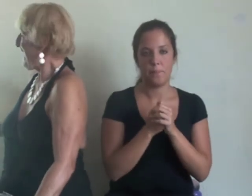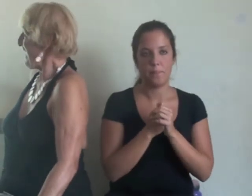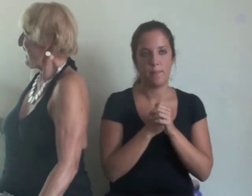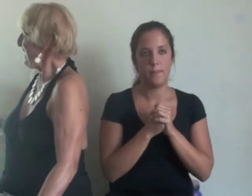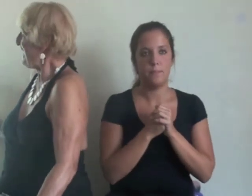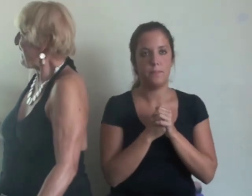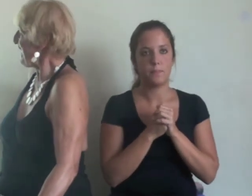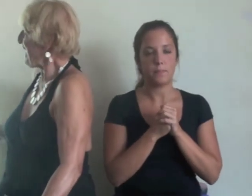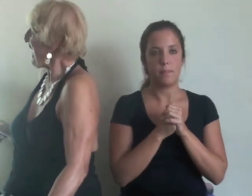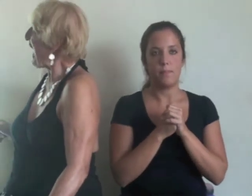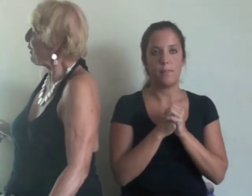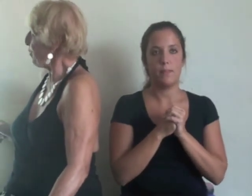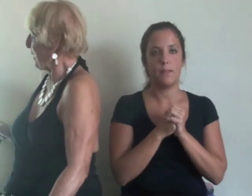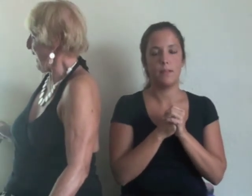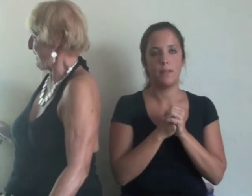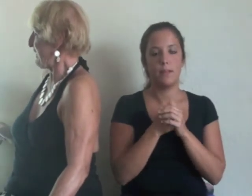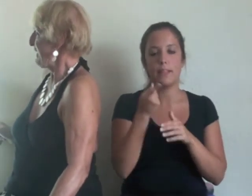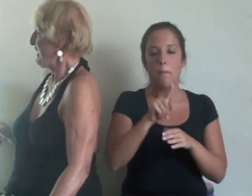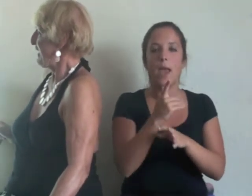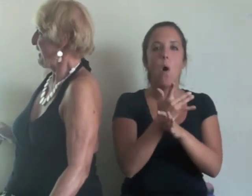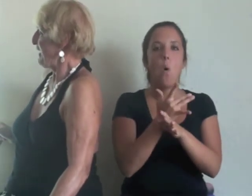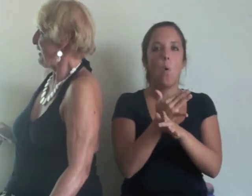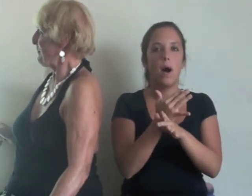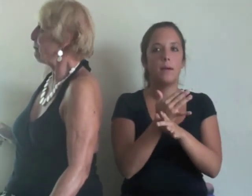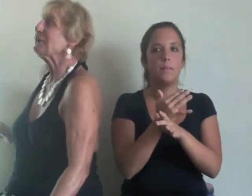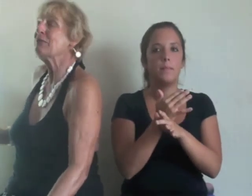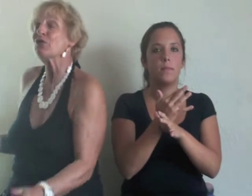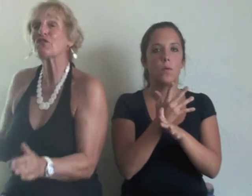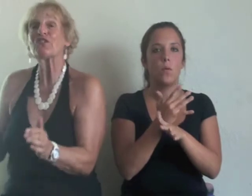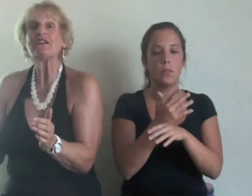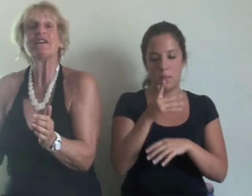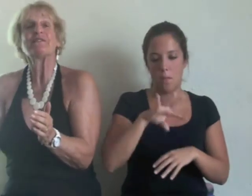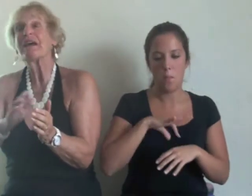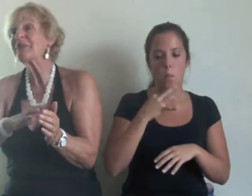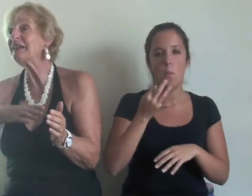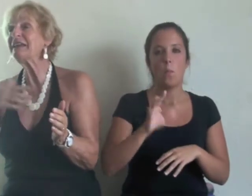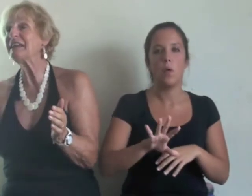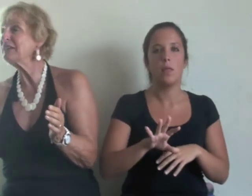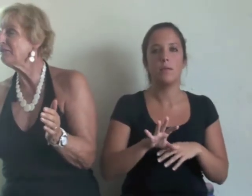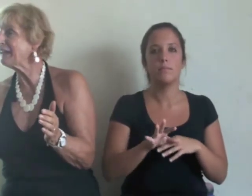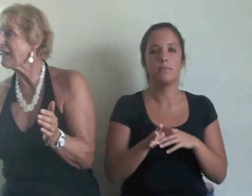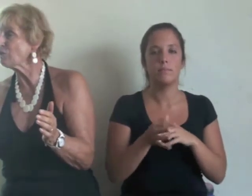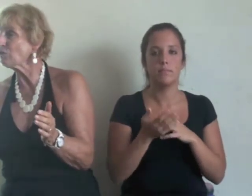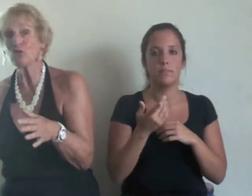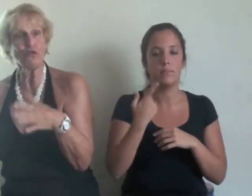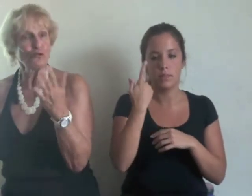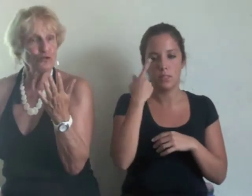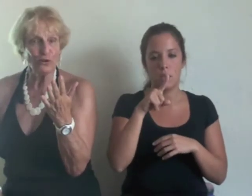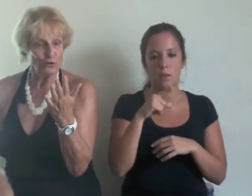Y al jugar podemos también identificarnos. No somos solo